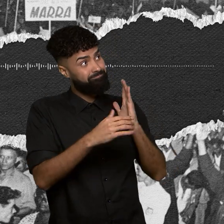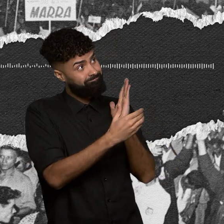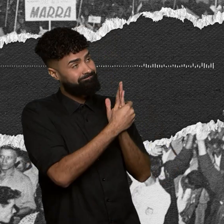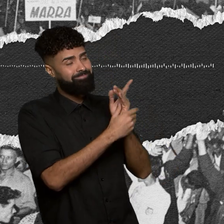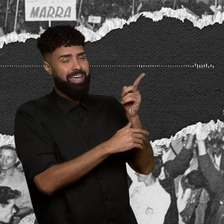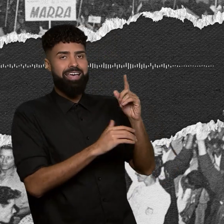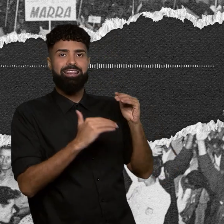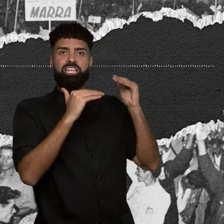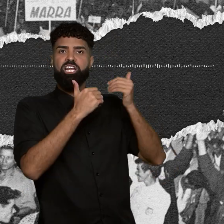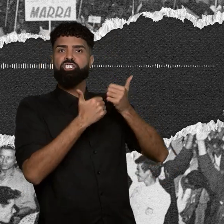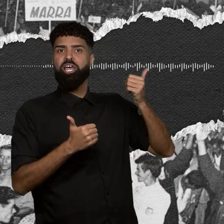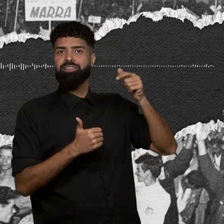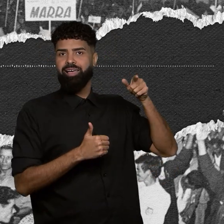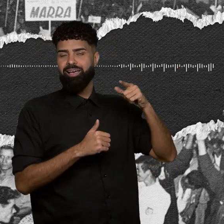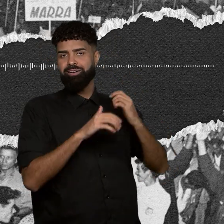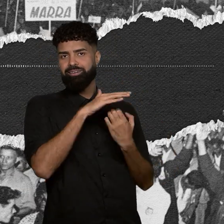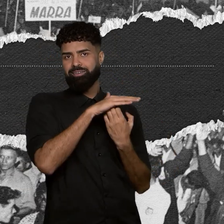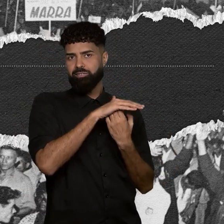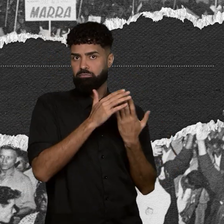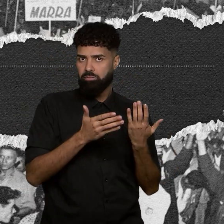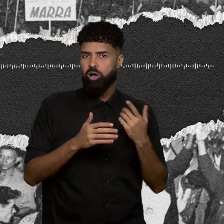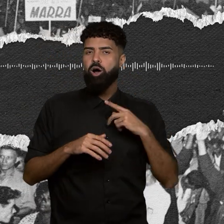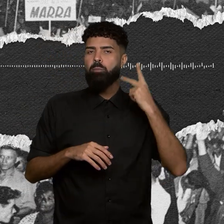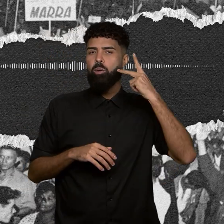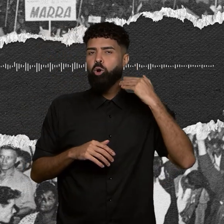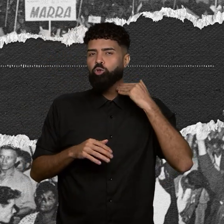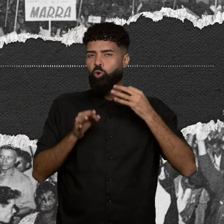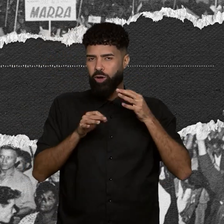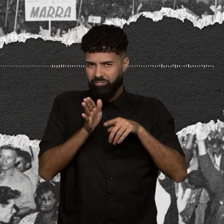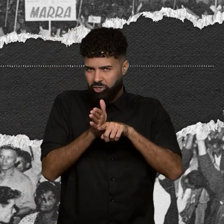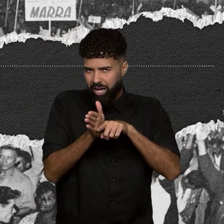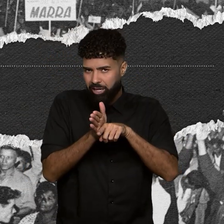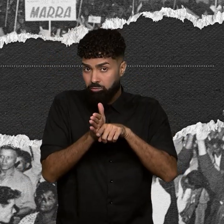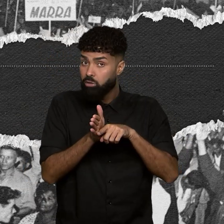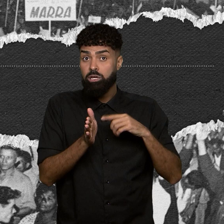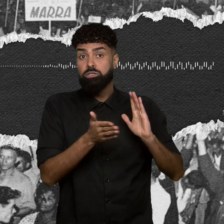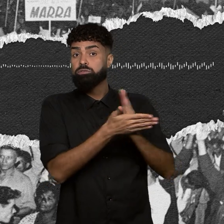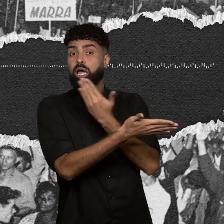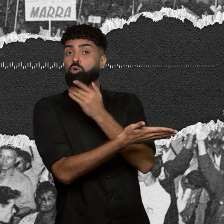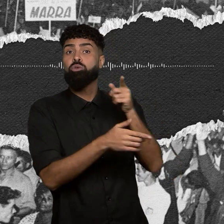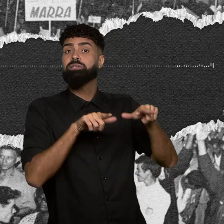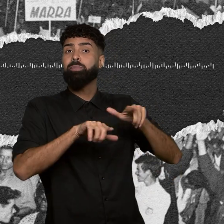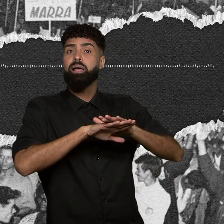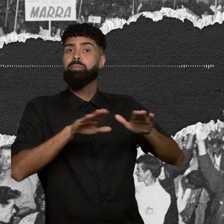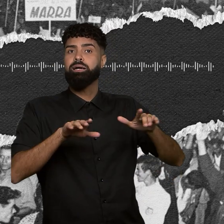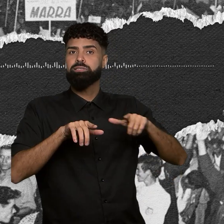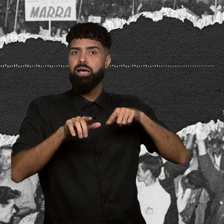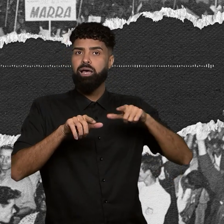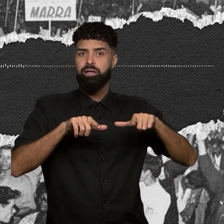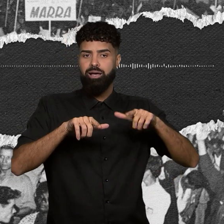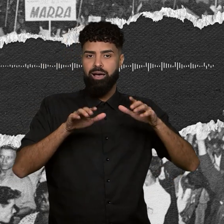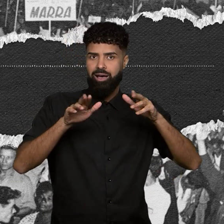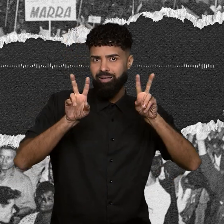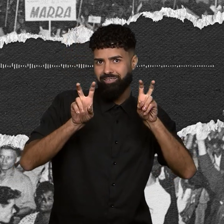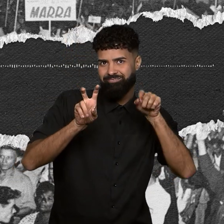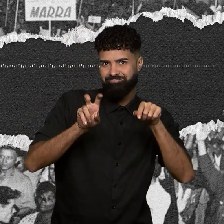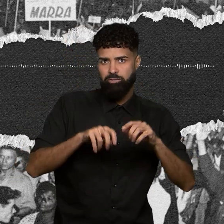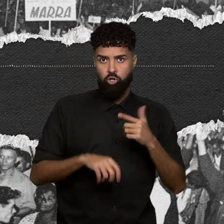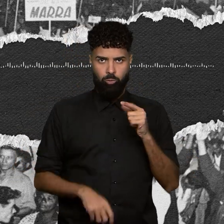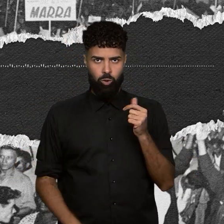sabe os promotores que investigavam o caso foram afastados do inquérito. Em 2014, a Ordem dos Advogados do Brasil em Cubatão